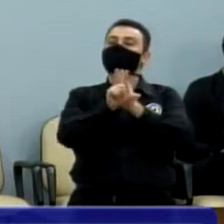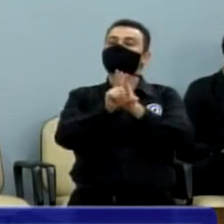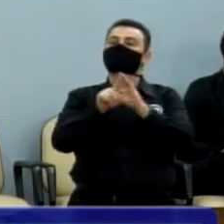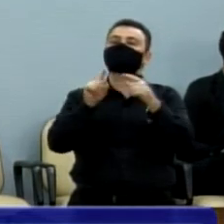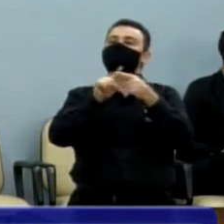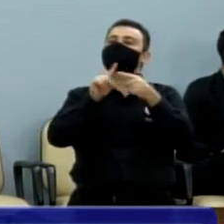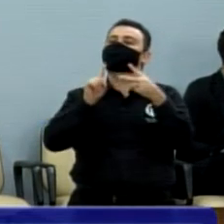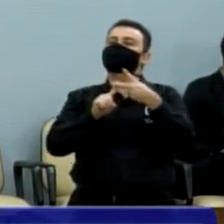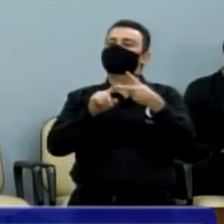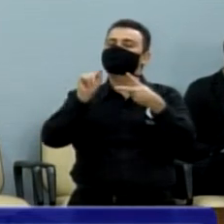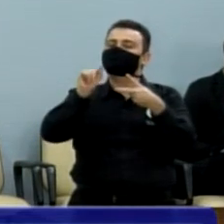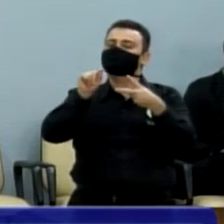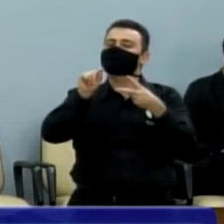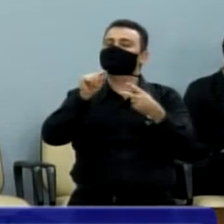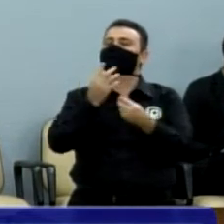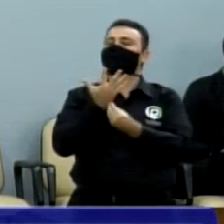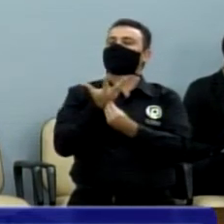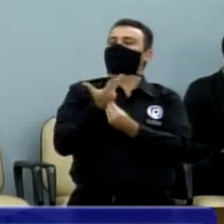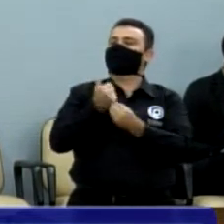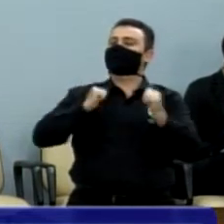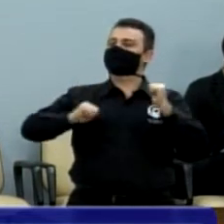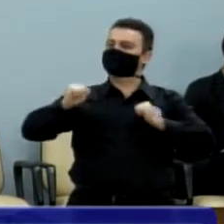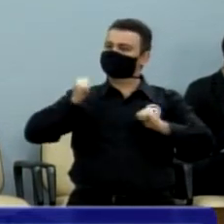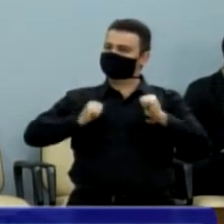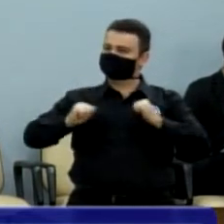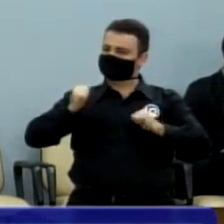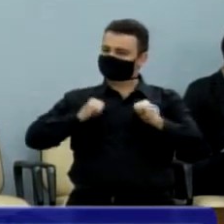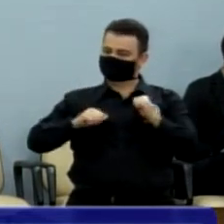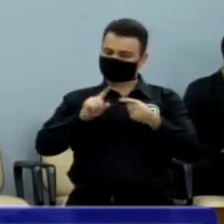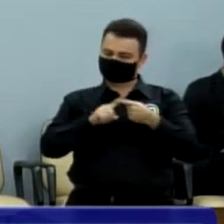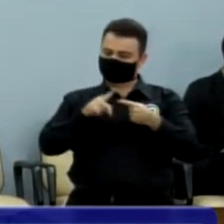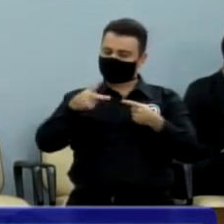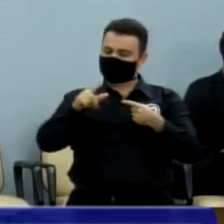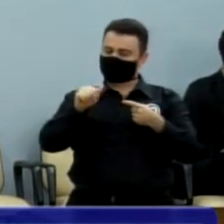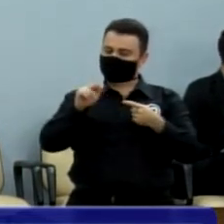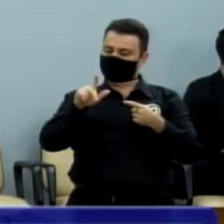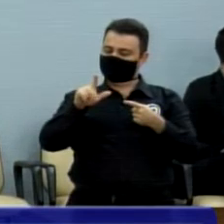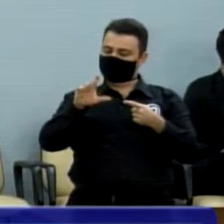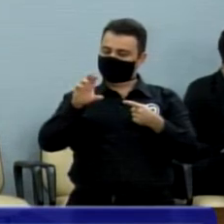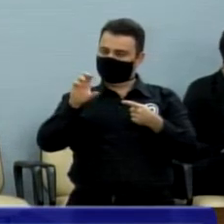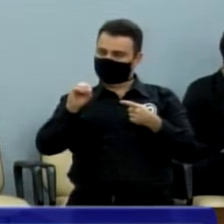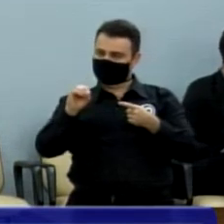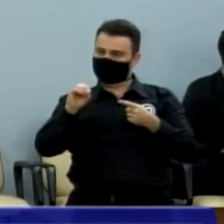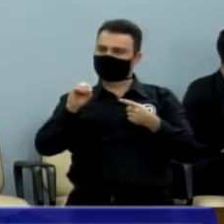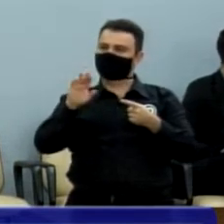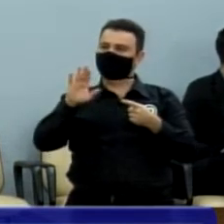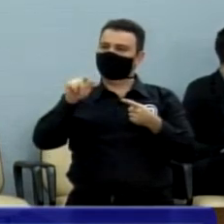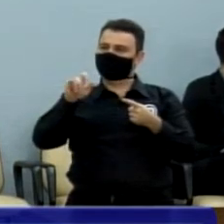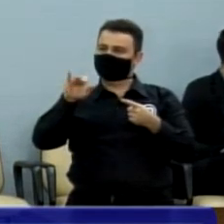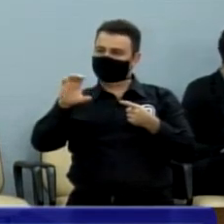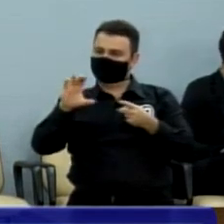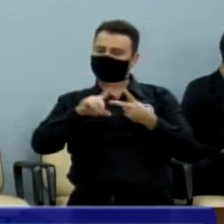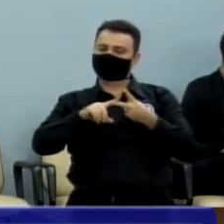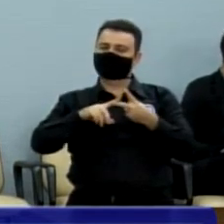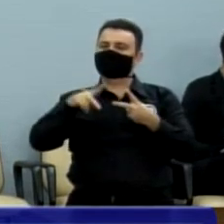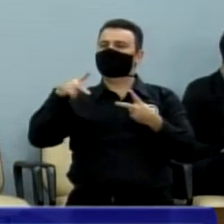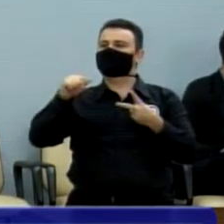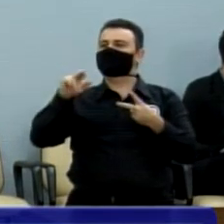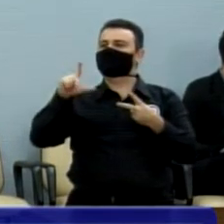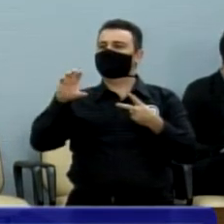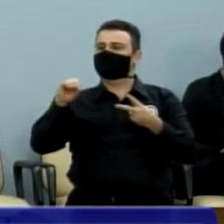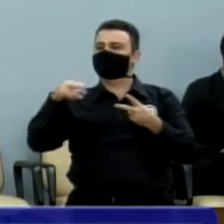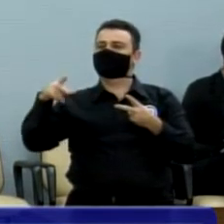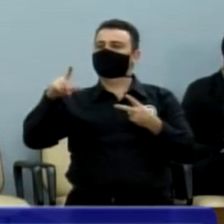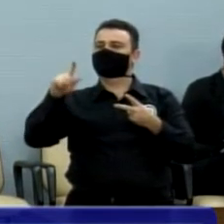senhores devem estar acompanhando, uma quantia significativa de recursos será liberada para